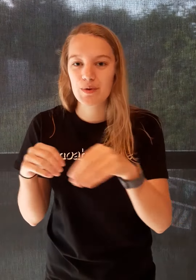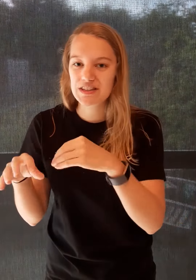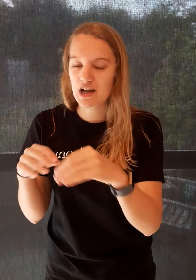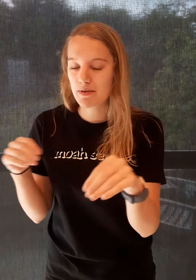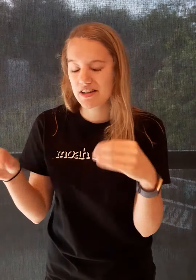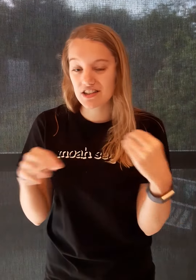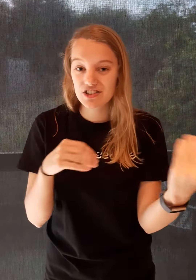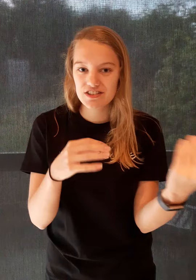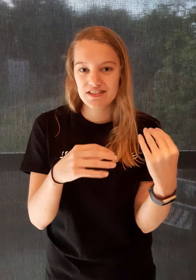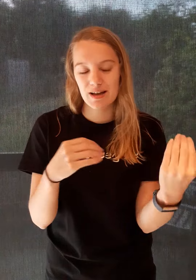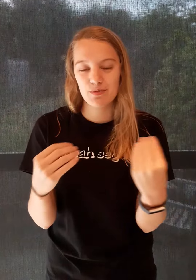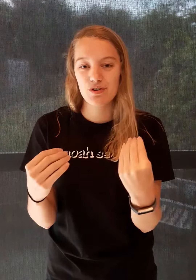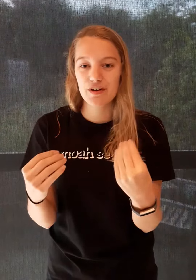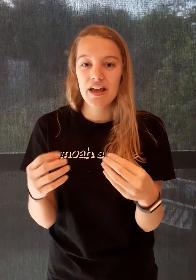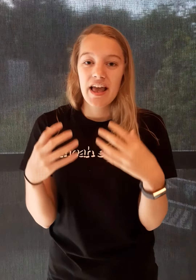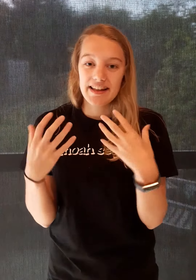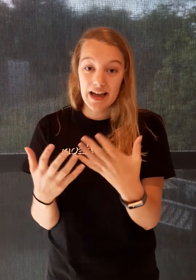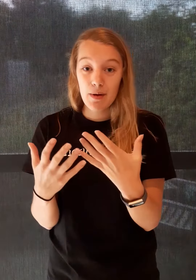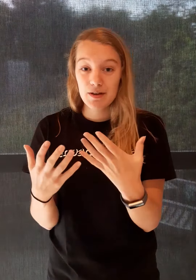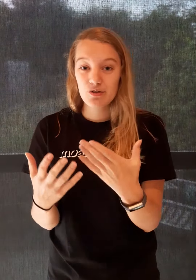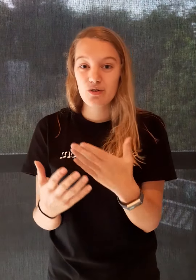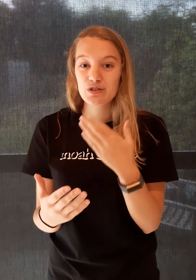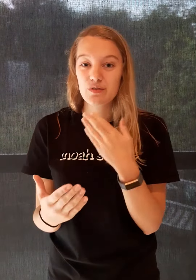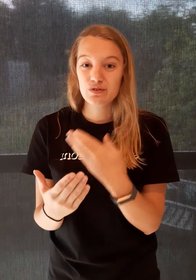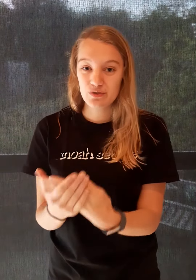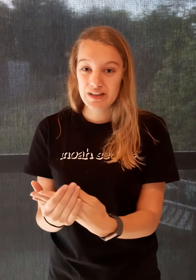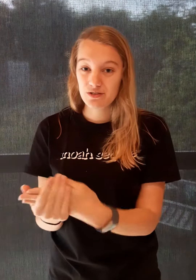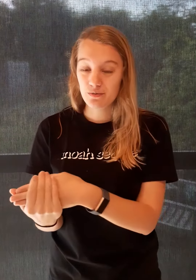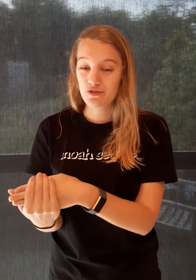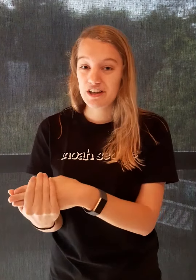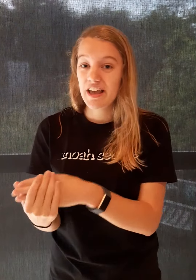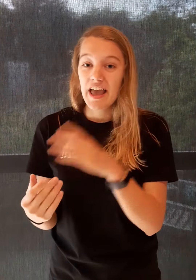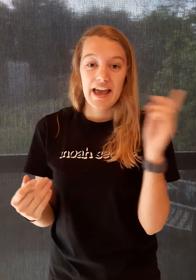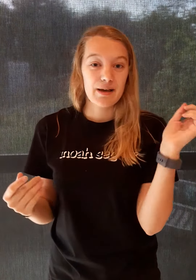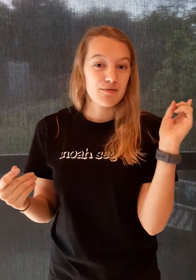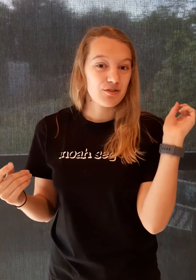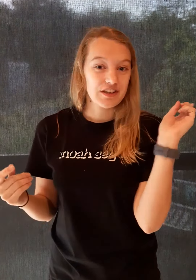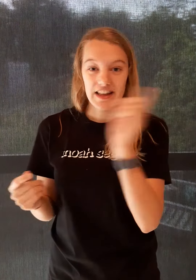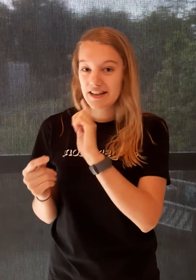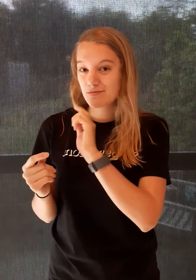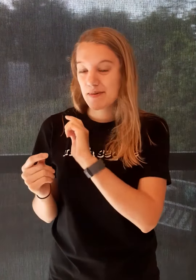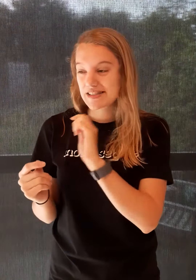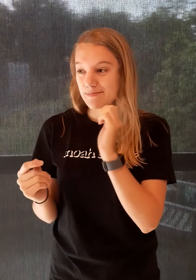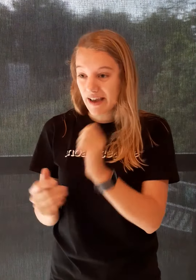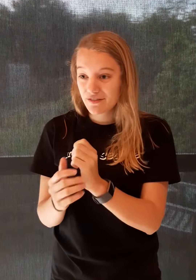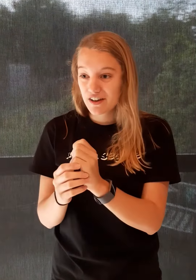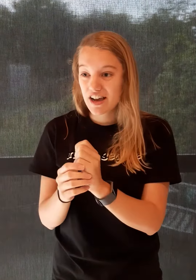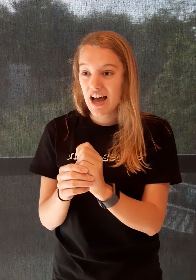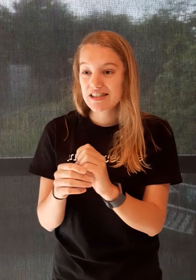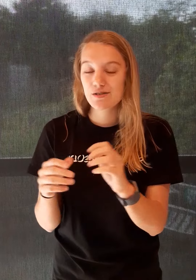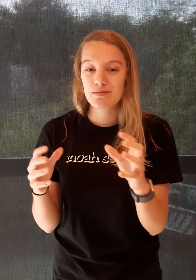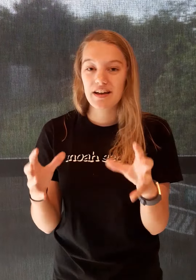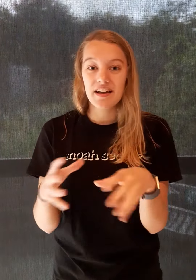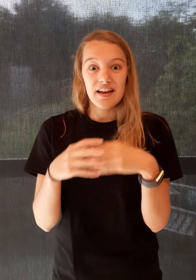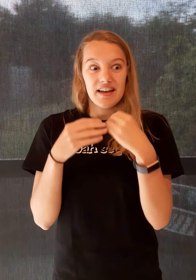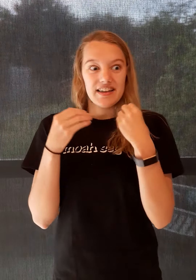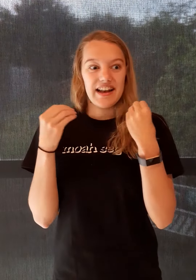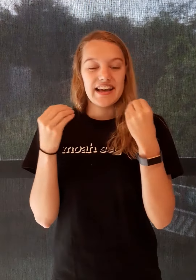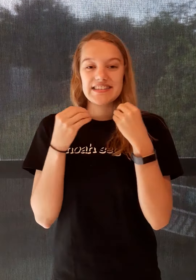wetenschappelijke kantjes naar boven. En daarom heb ik gekozen voor gezondheidsopvoeding. Ik heb er nog geen enkele moment spijt van gehad, omdat je leert